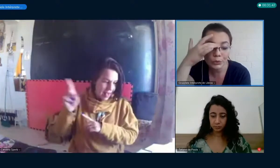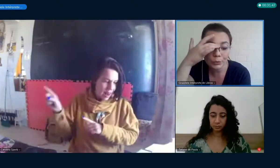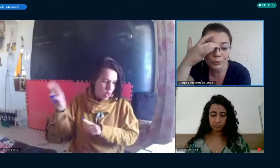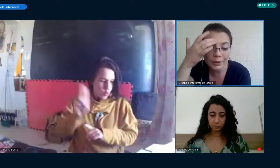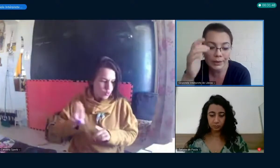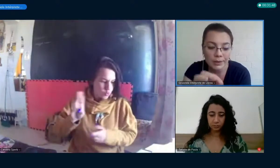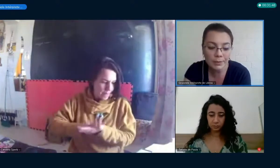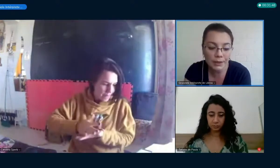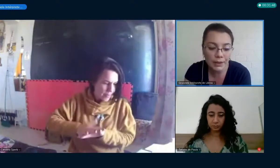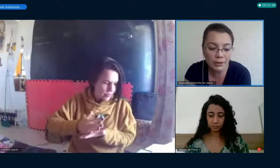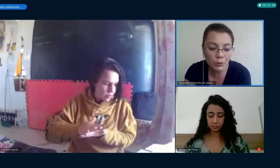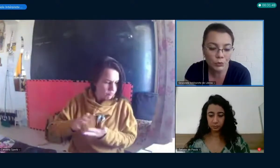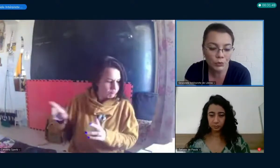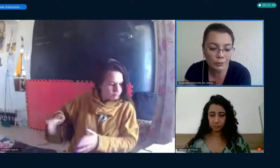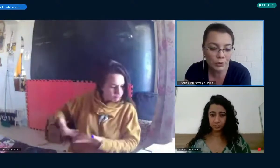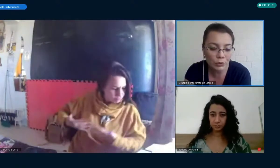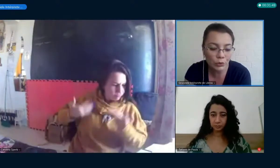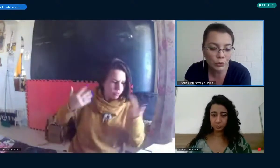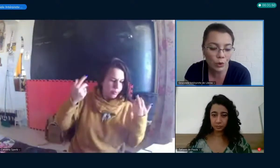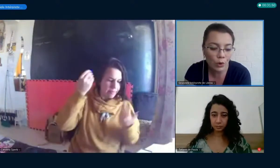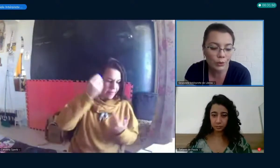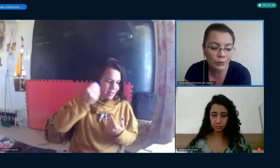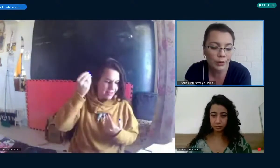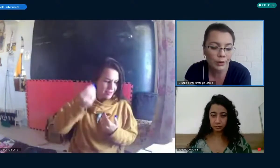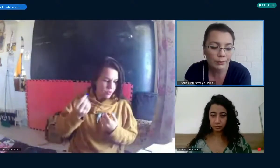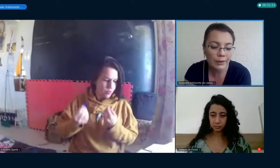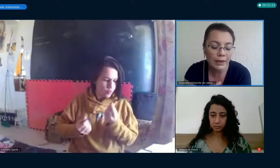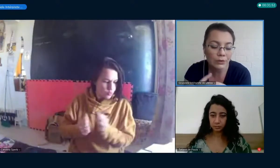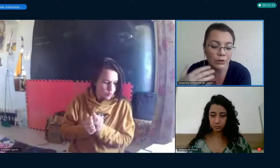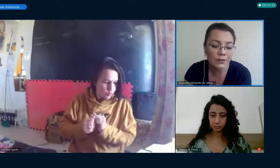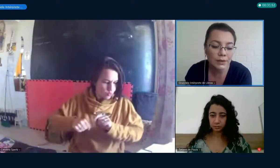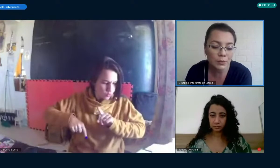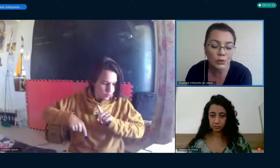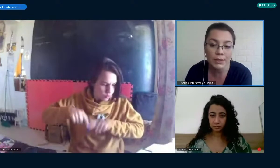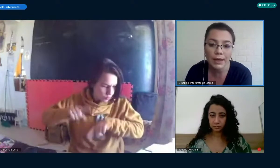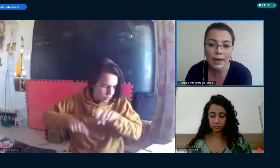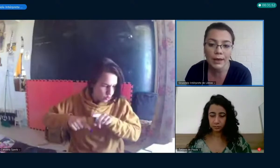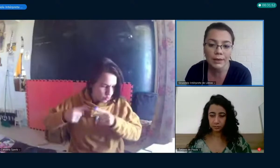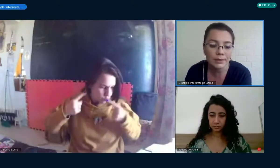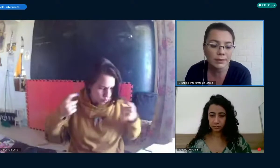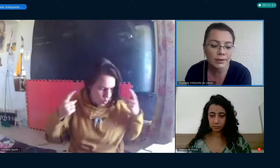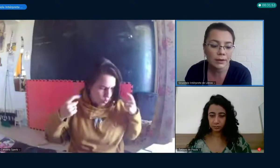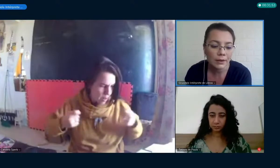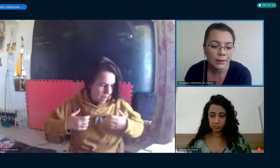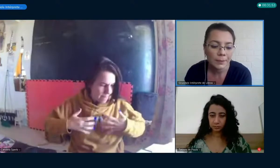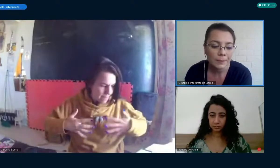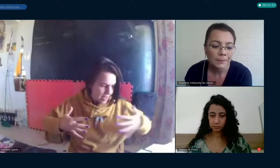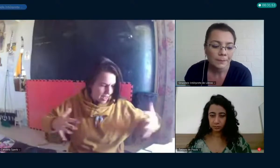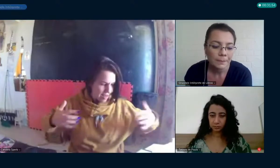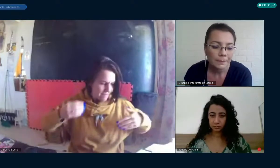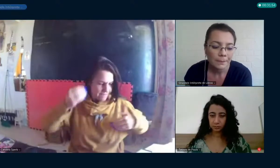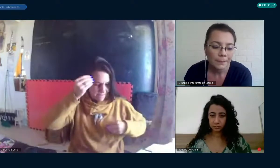proporcionou por meio dessa experiência um instrumento sonoro, criar suas vivências musicais.